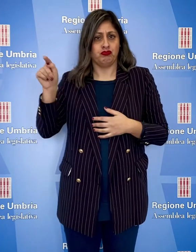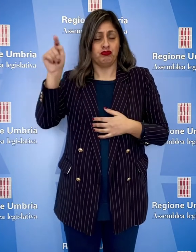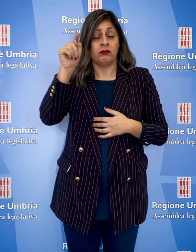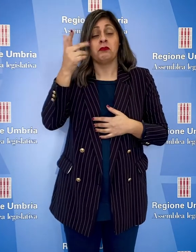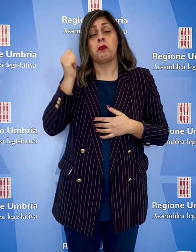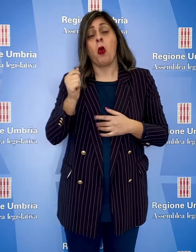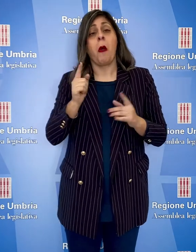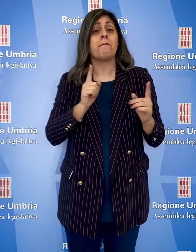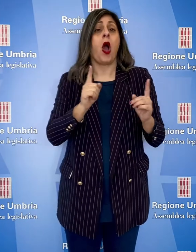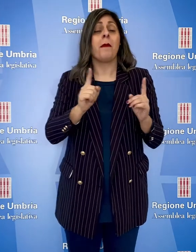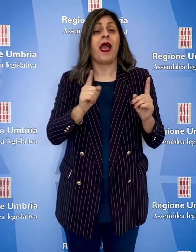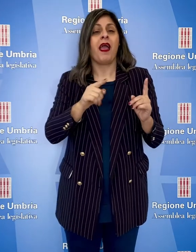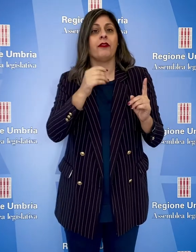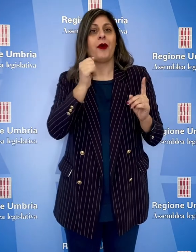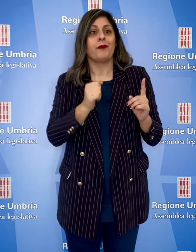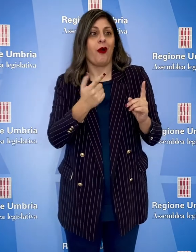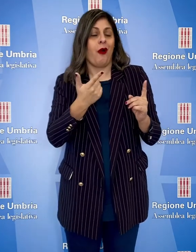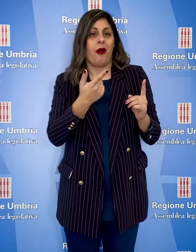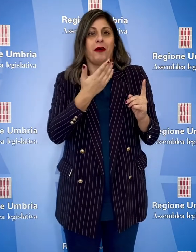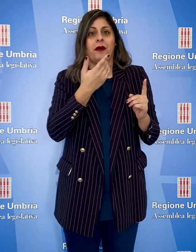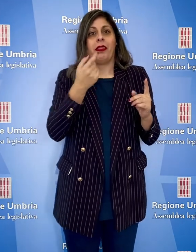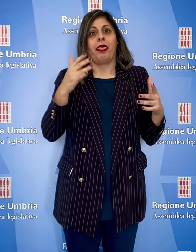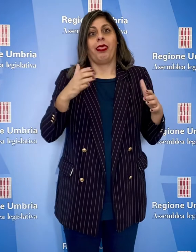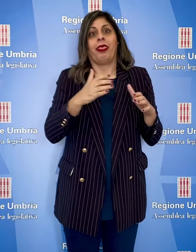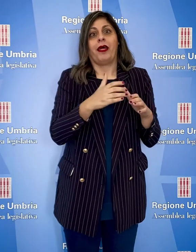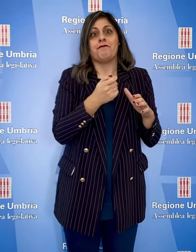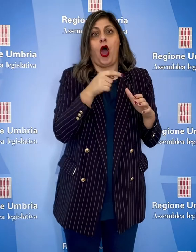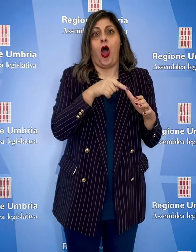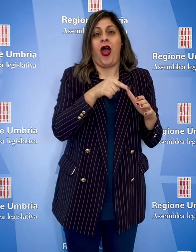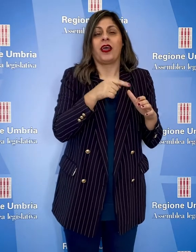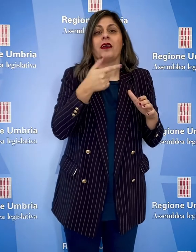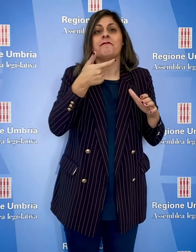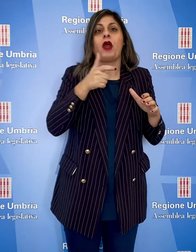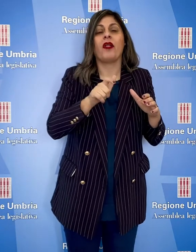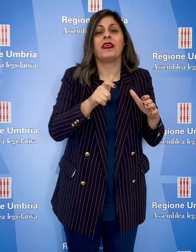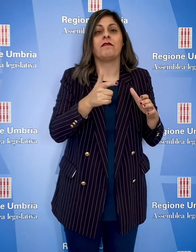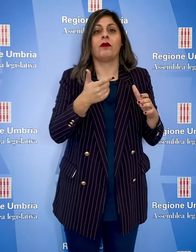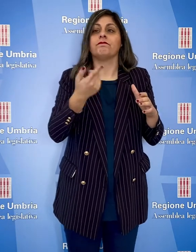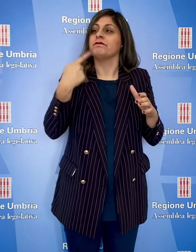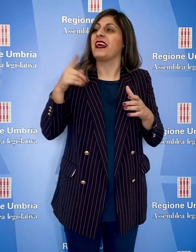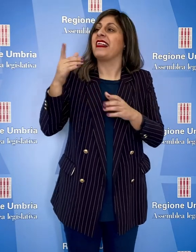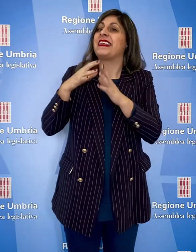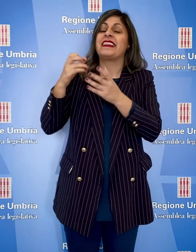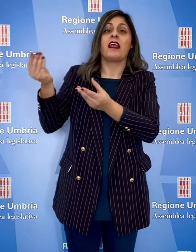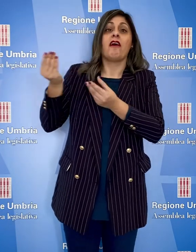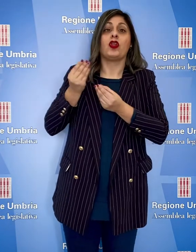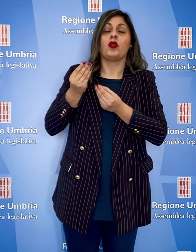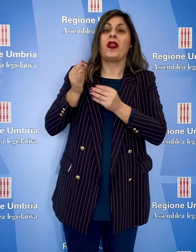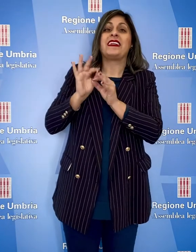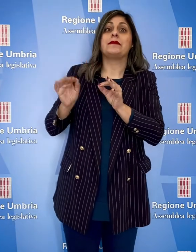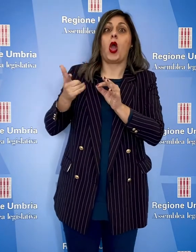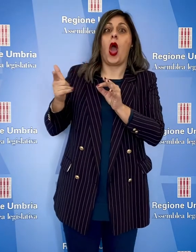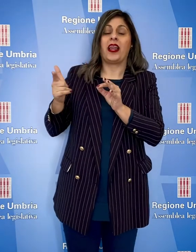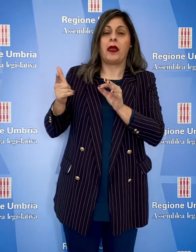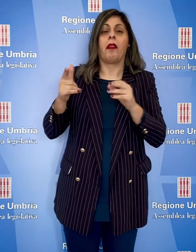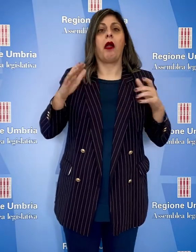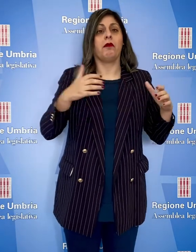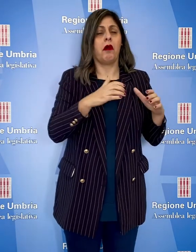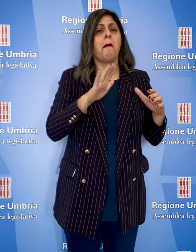momenti può essersi verificata una copertura più ristretta in relazione alla disponibilità delle ditte. Viene